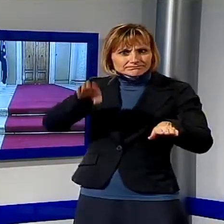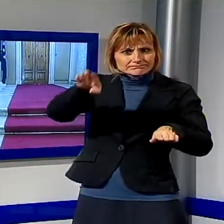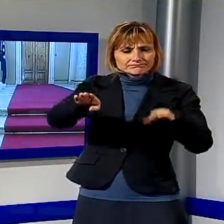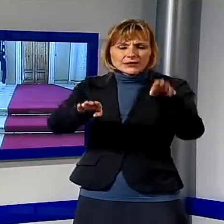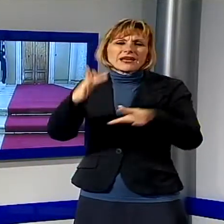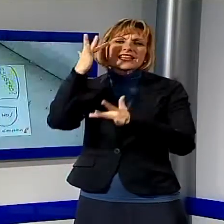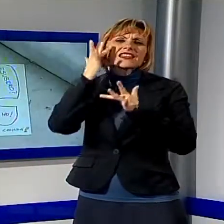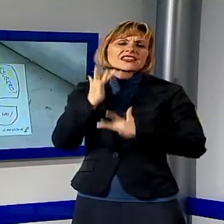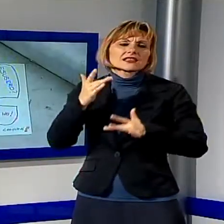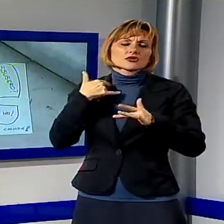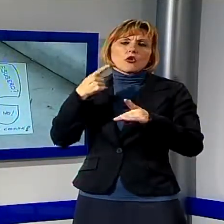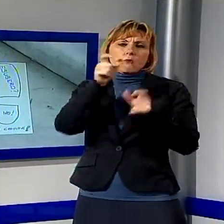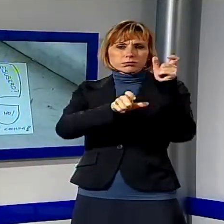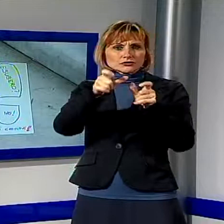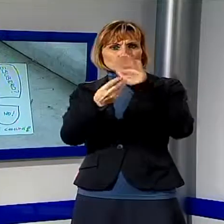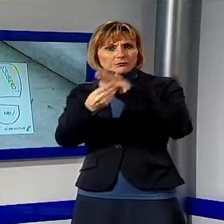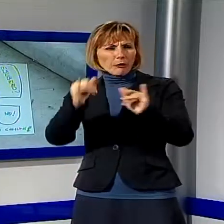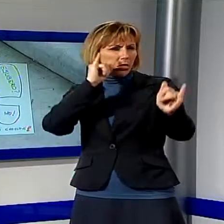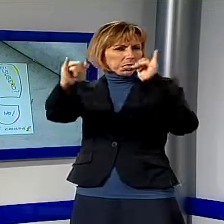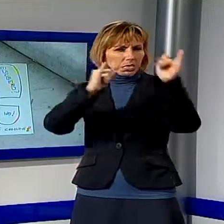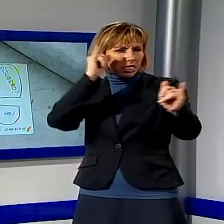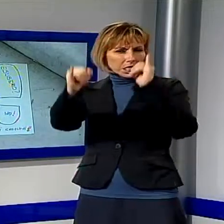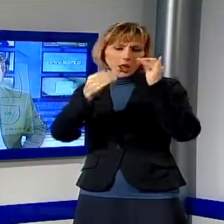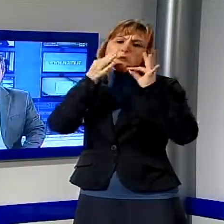chiedevano la collaborazione dei comuni della provincia di Lucca.